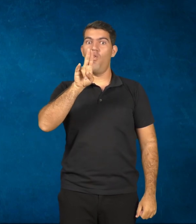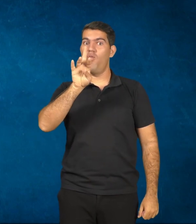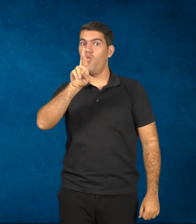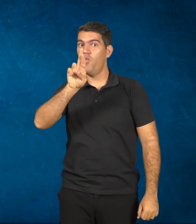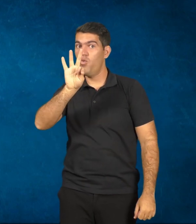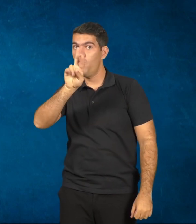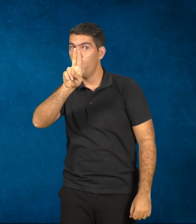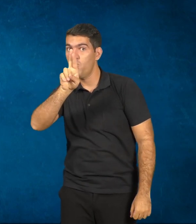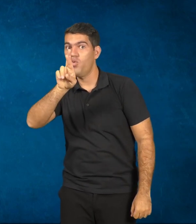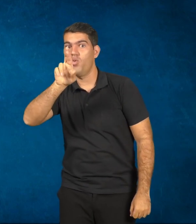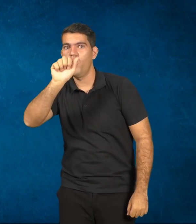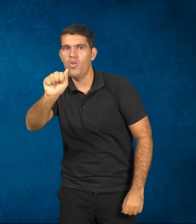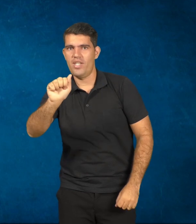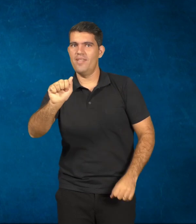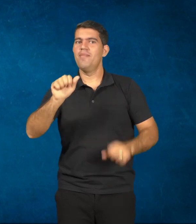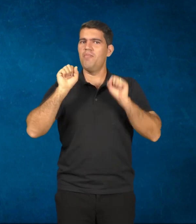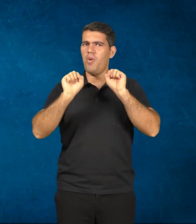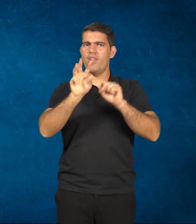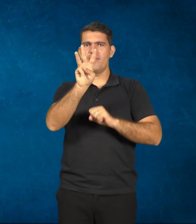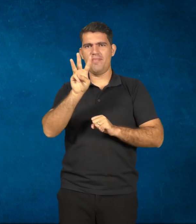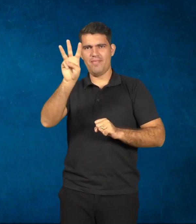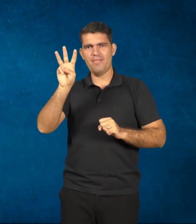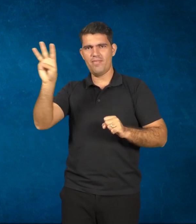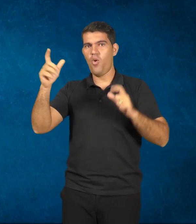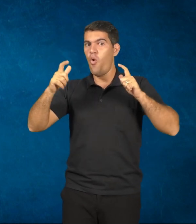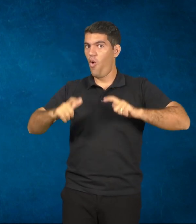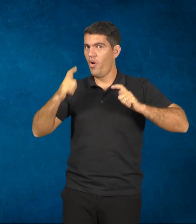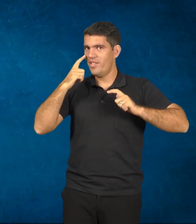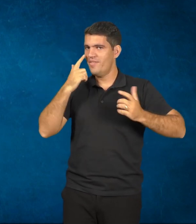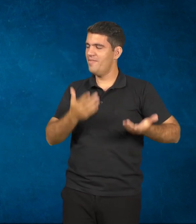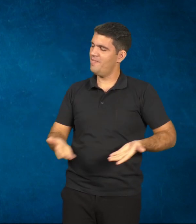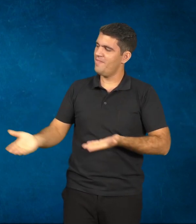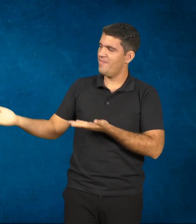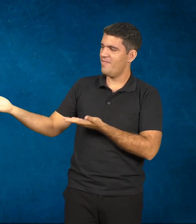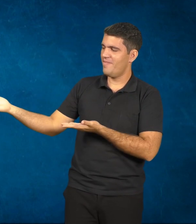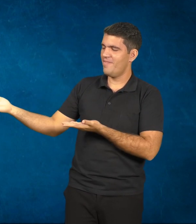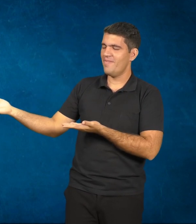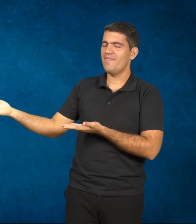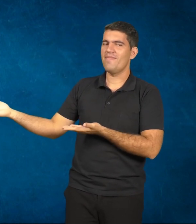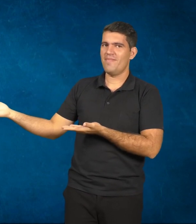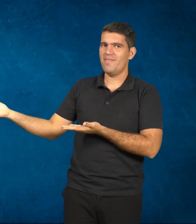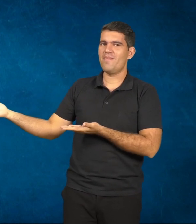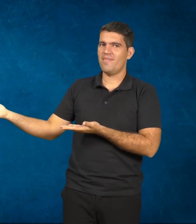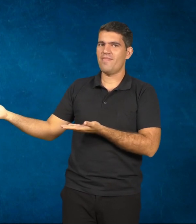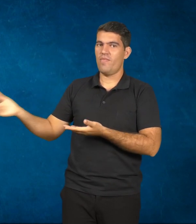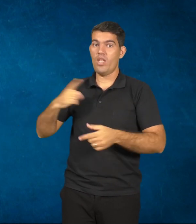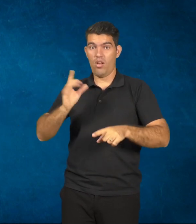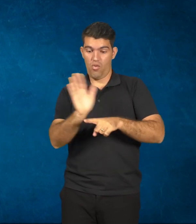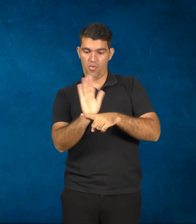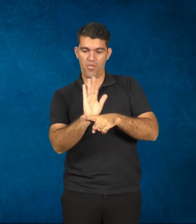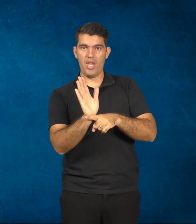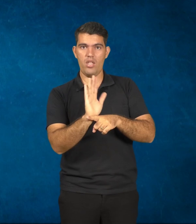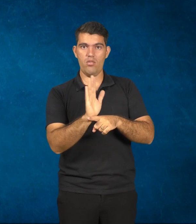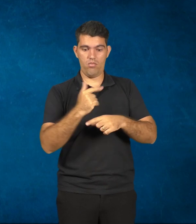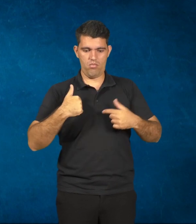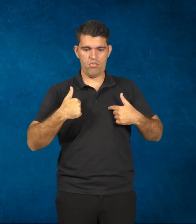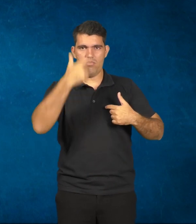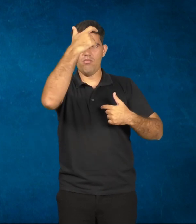Então é só ir lá, www.facebook.com.br canalfuturooficial. Tem um vídeo meu aqui, você embaixo pode fazer os seus